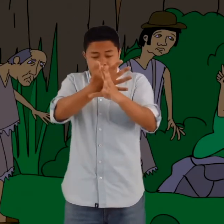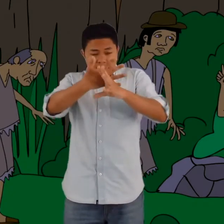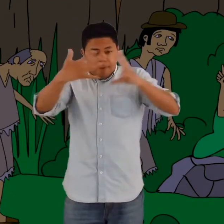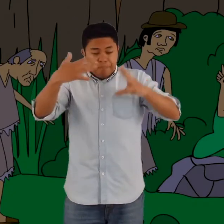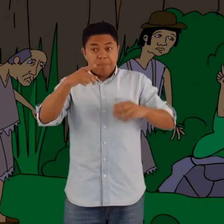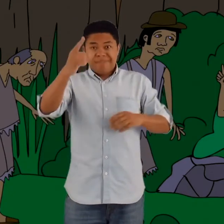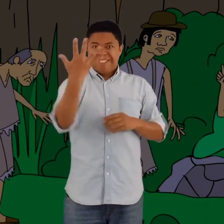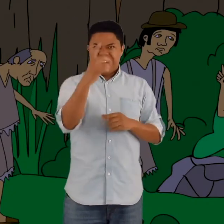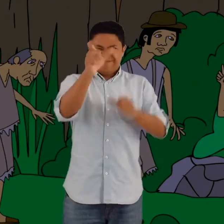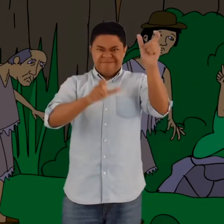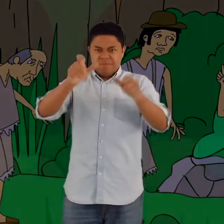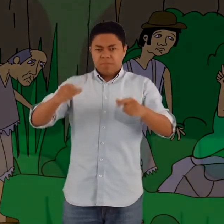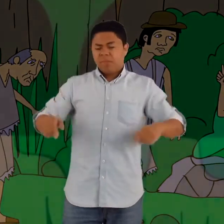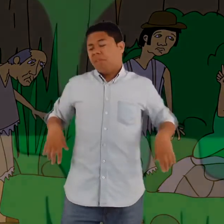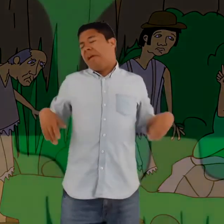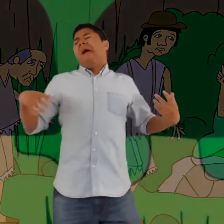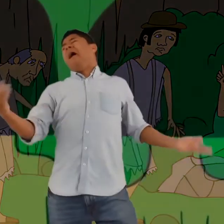y comenzó a llamar a todos.